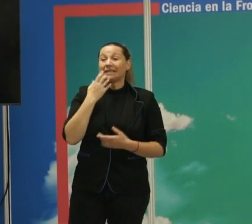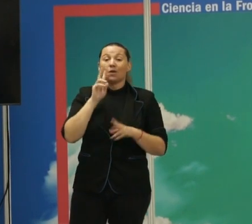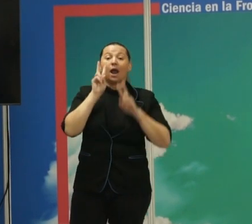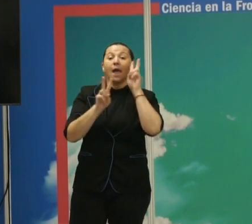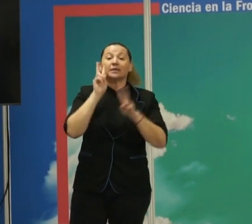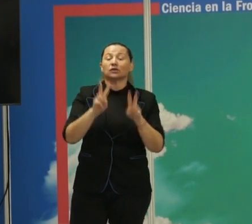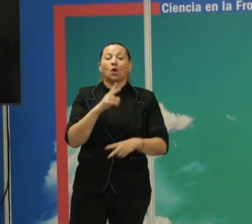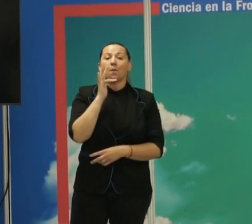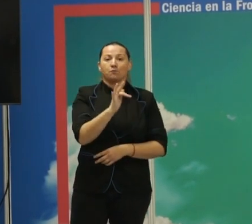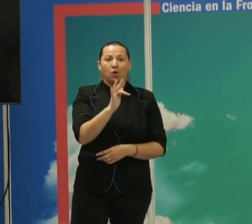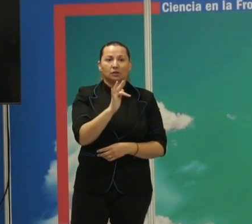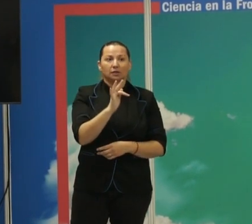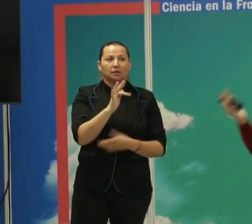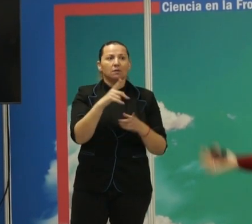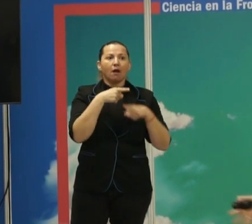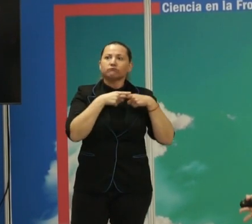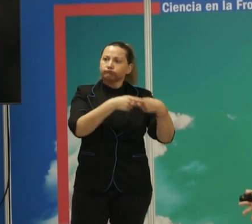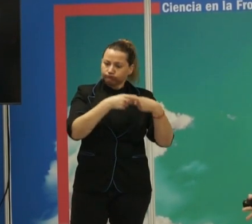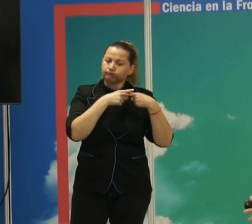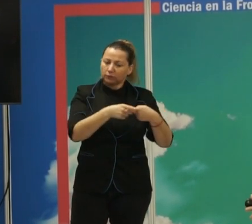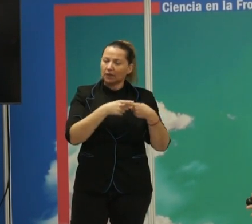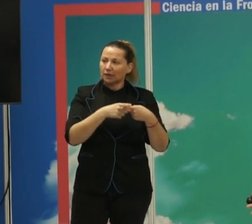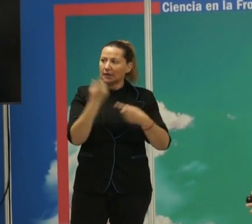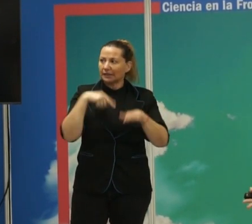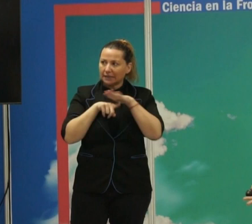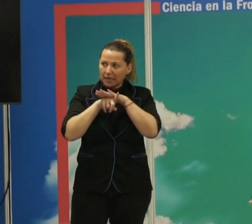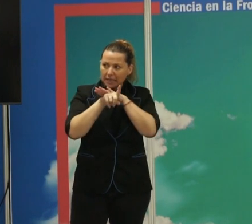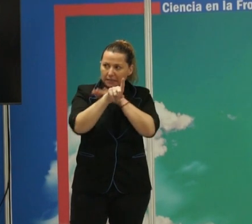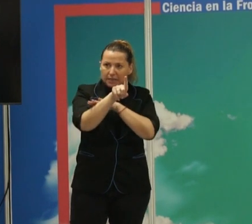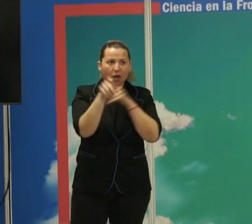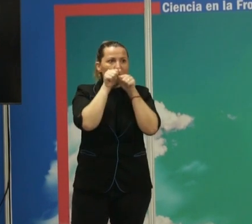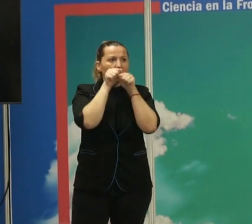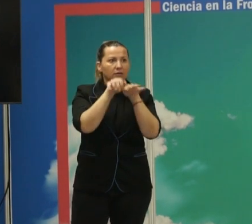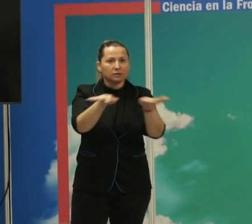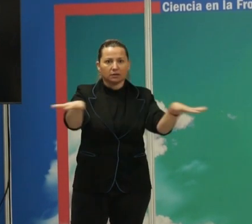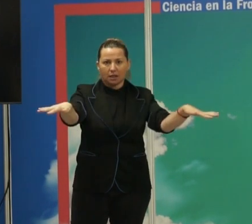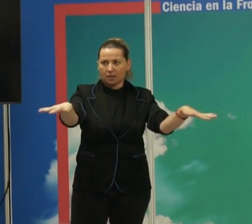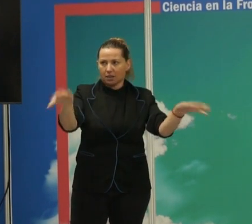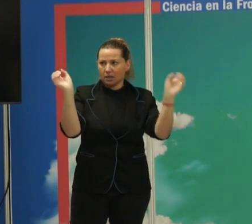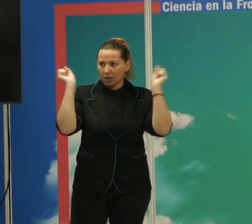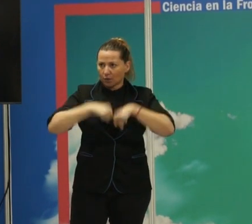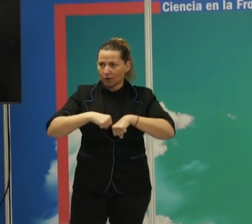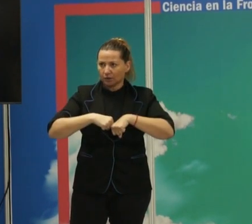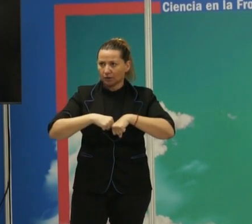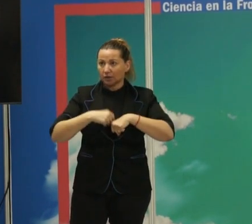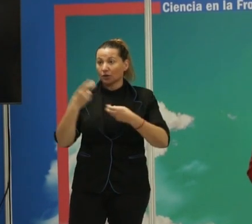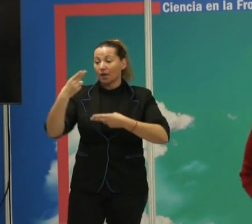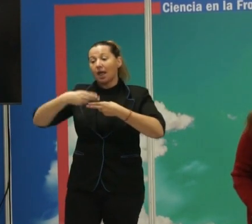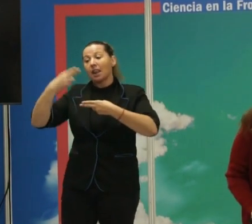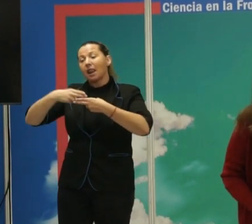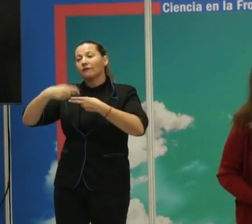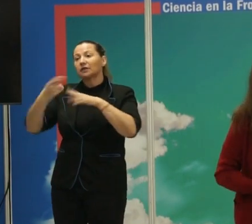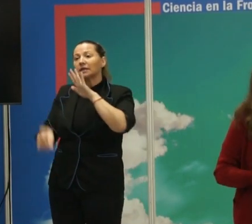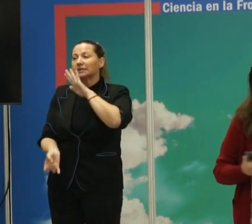se produce en los límites se desarrolle y se extienda por el resto de los territorios. Entonces, las fronteras se